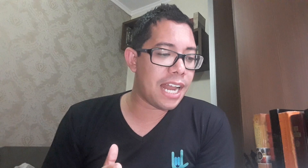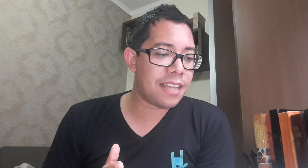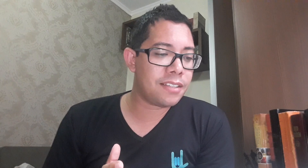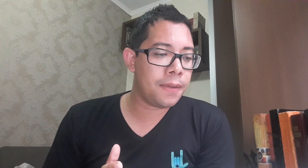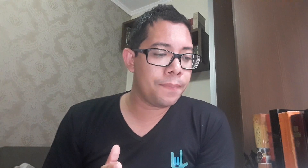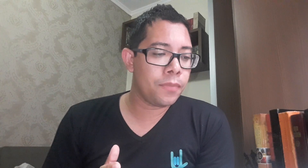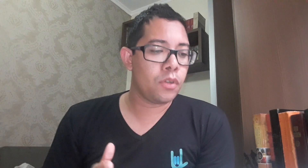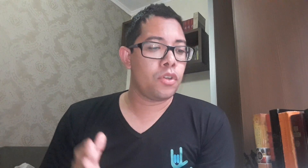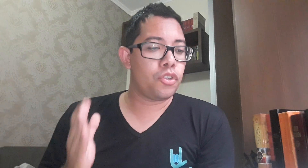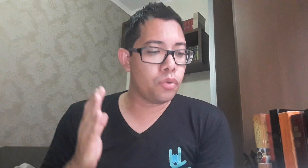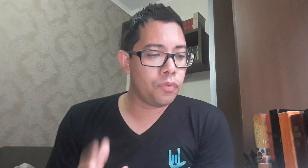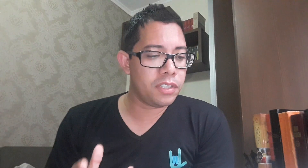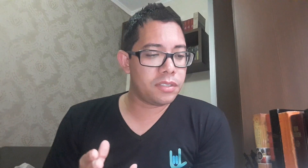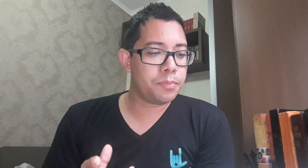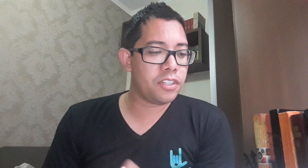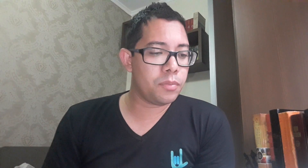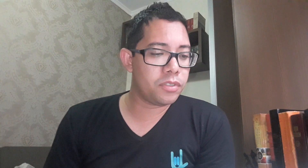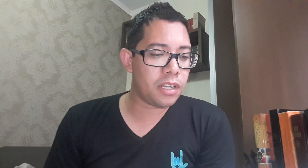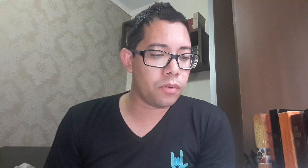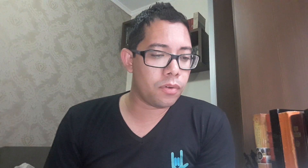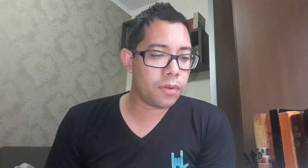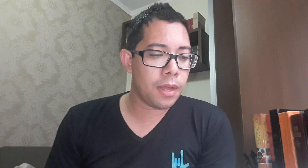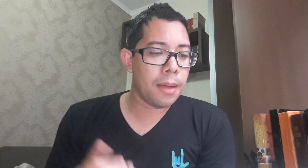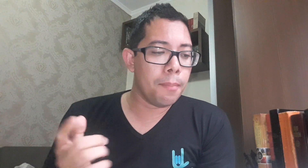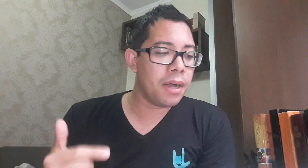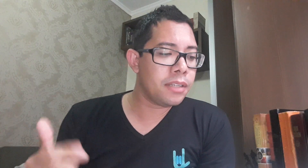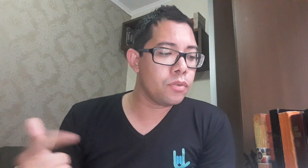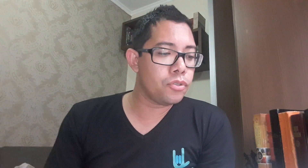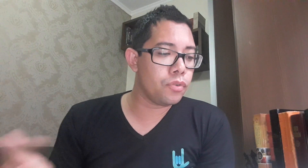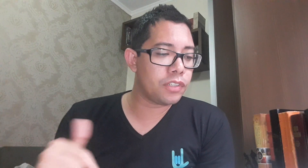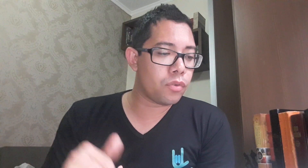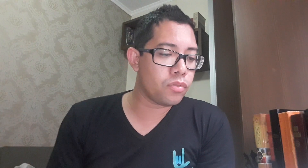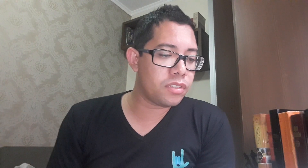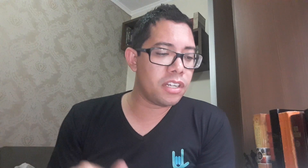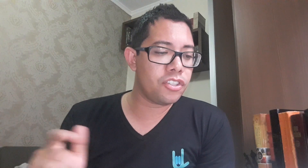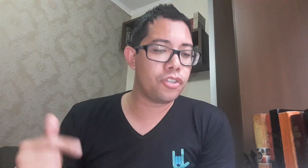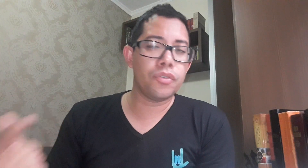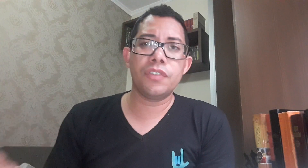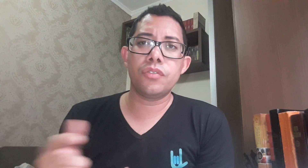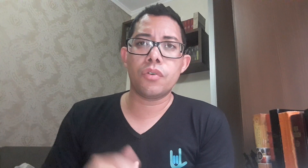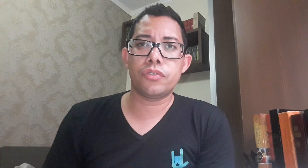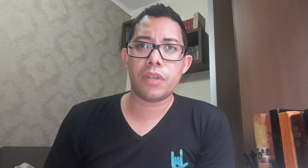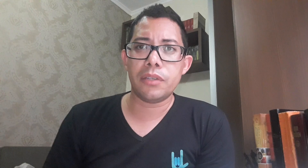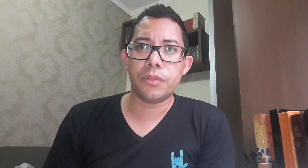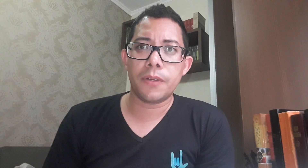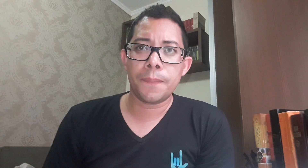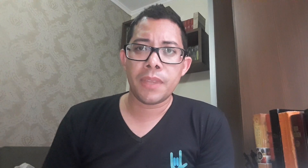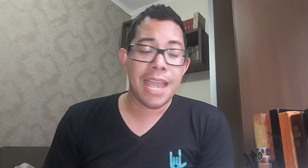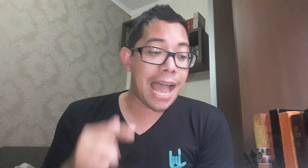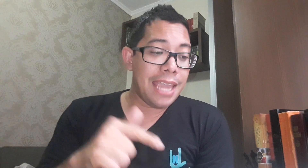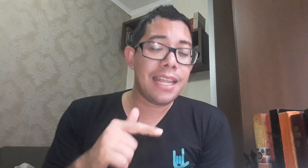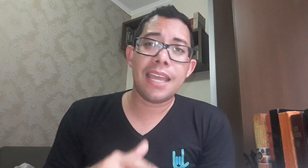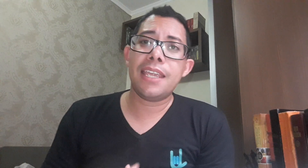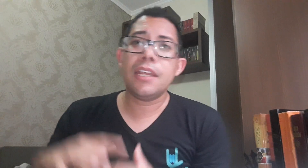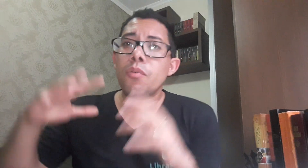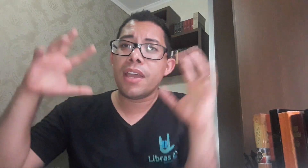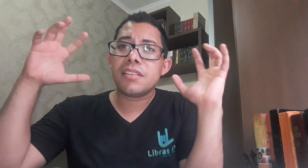graça, chuvas pedimos Senhor. Manda nos chuvas constantes, chuvas do Consolador. A ideia aqui não é essa